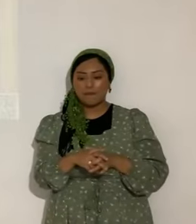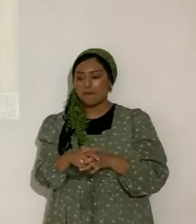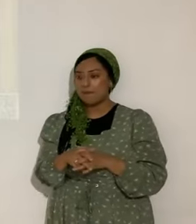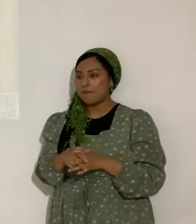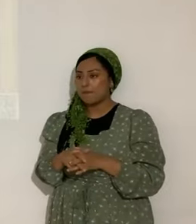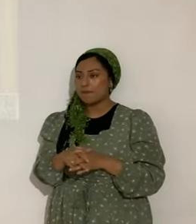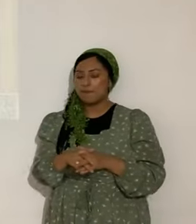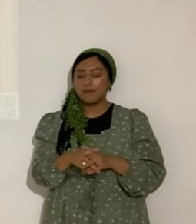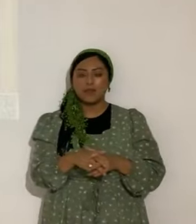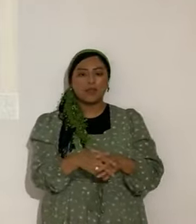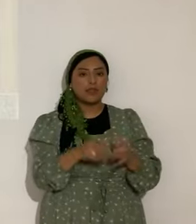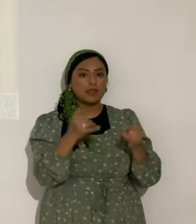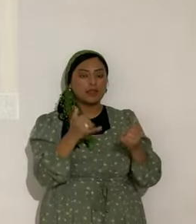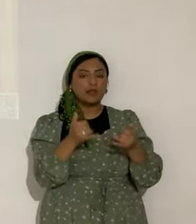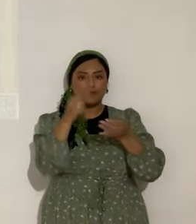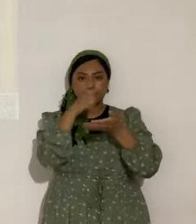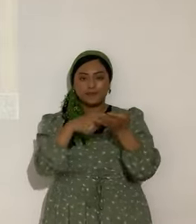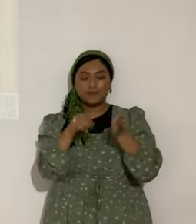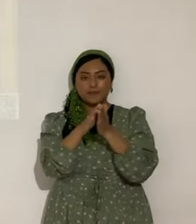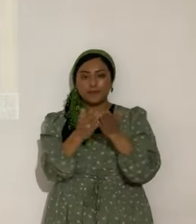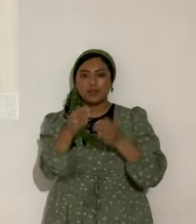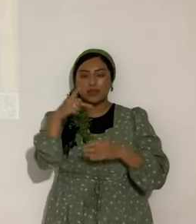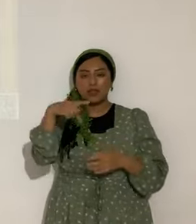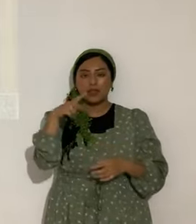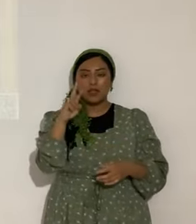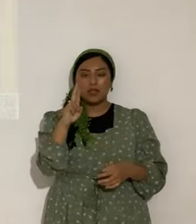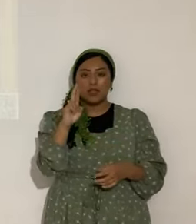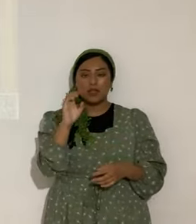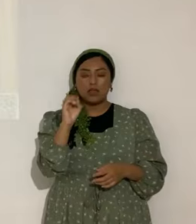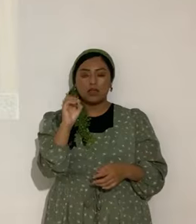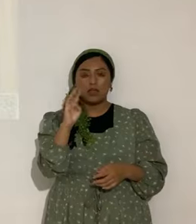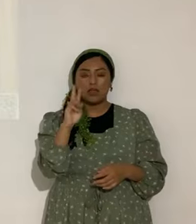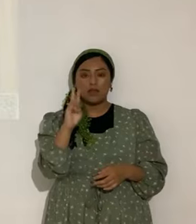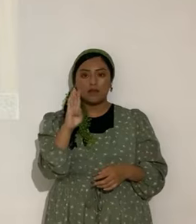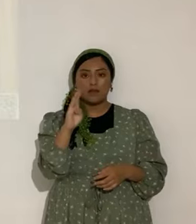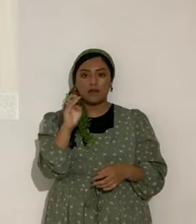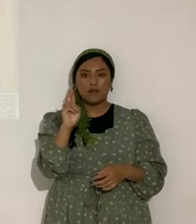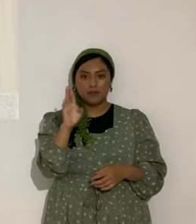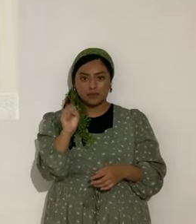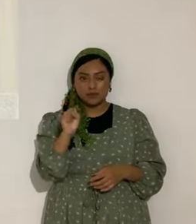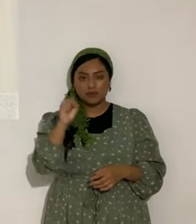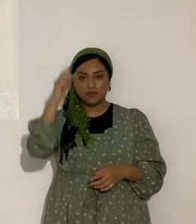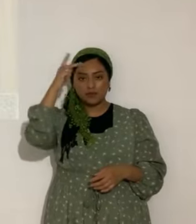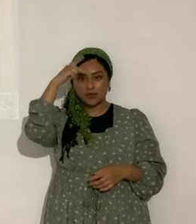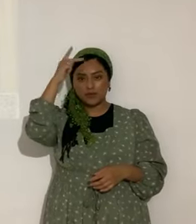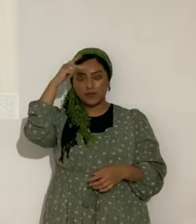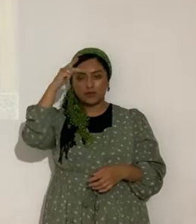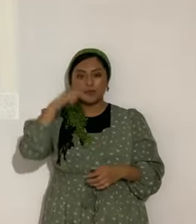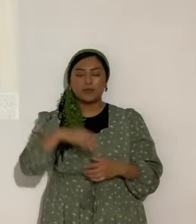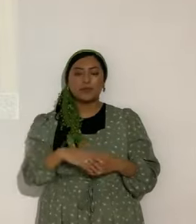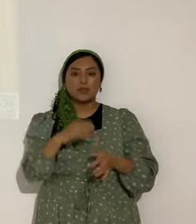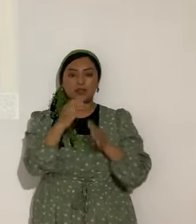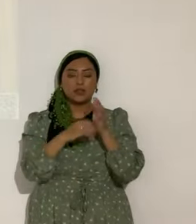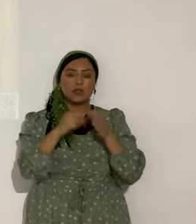Vamos a Proverbios. Ahí adelantito en el libro de Proverbios 16-20. Proverbios 16-20.